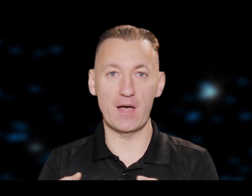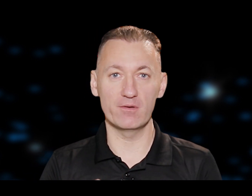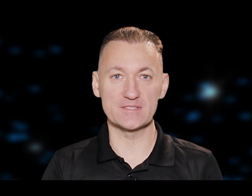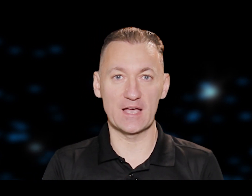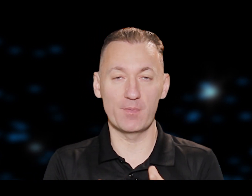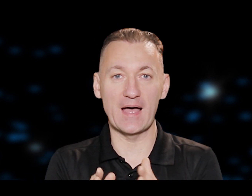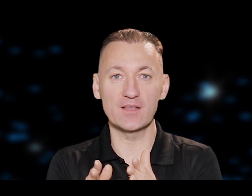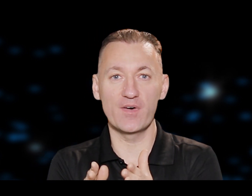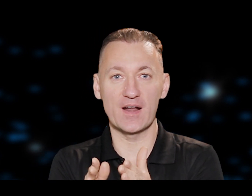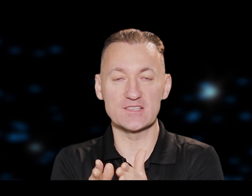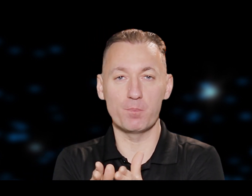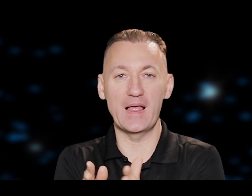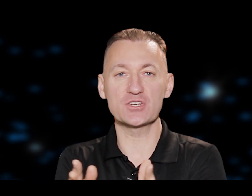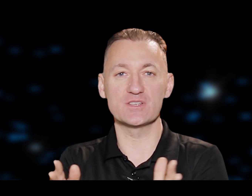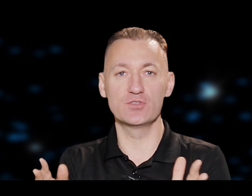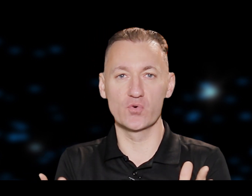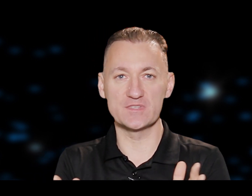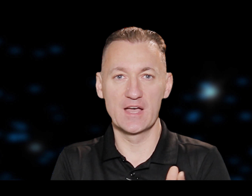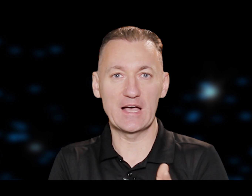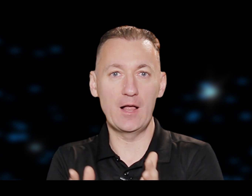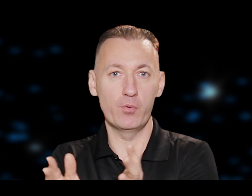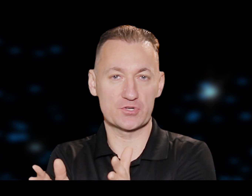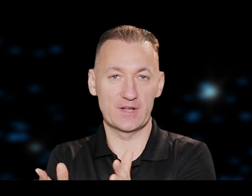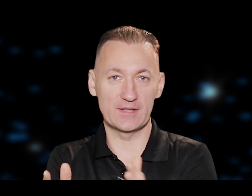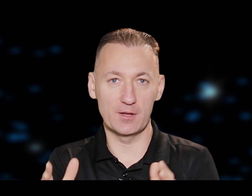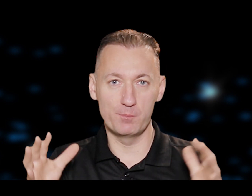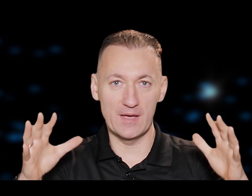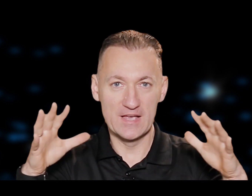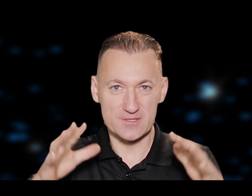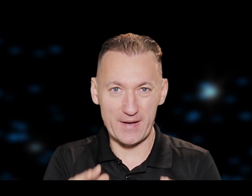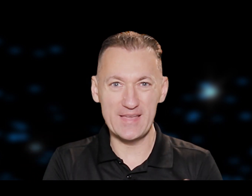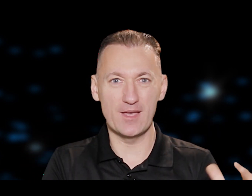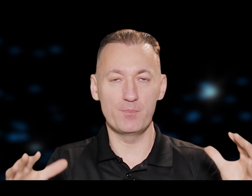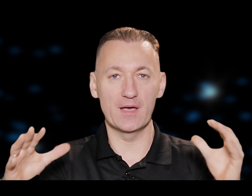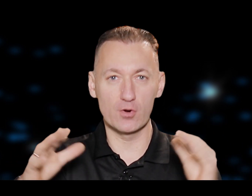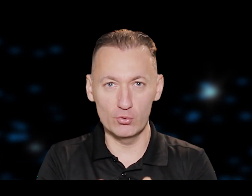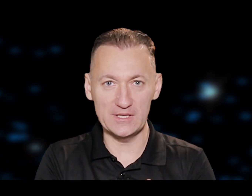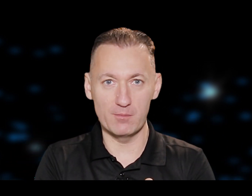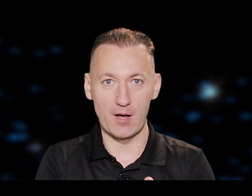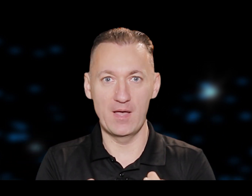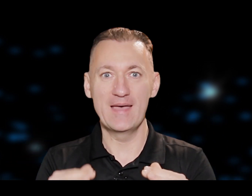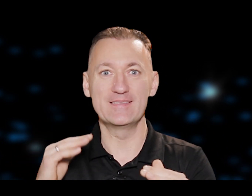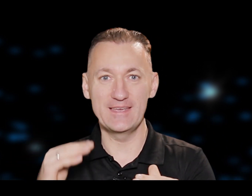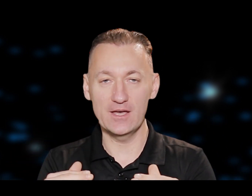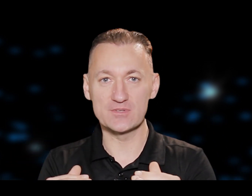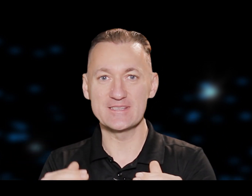Pāvils saka, man atvērās plašas durvis kalpošanai. Tad pie spaidiem, pie grūtībām Dievs